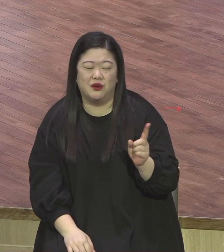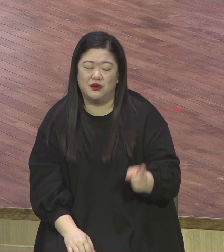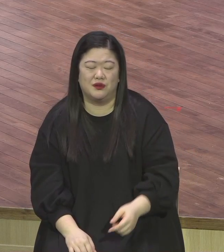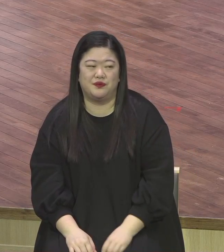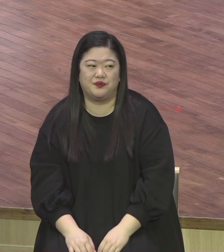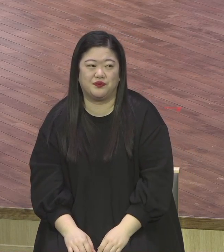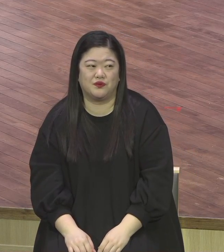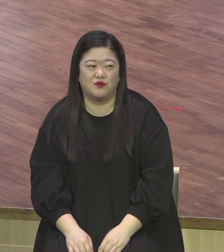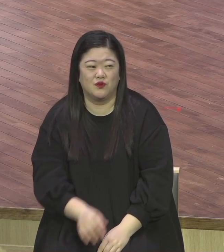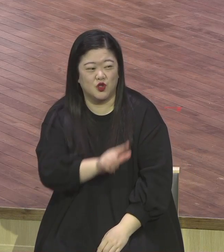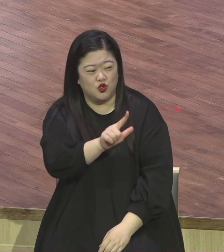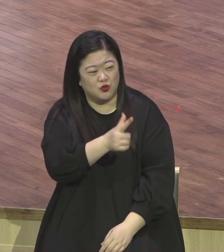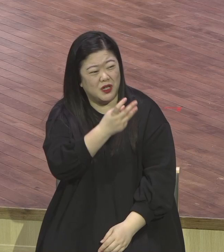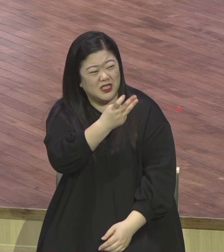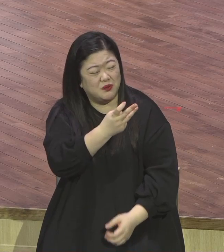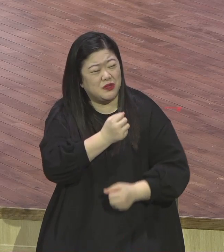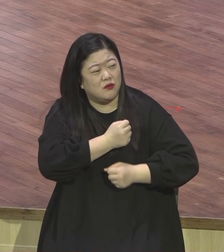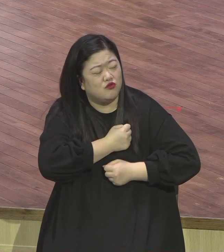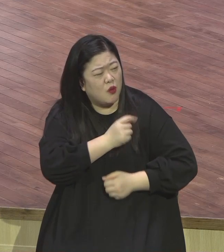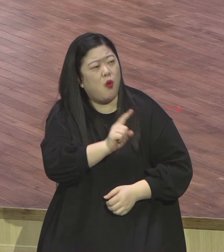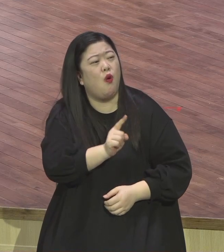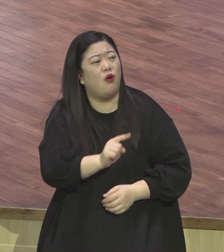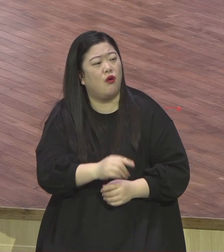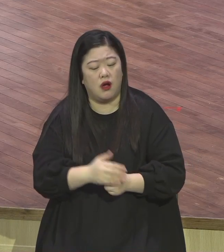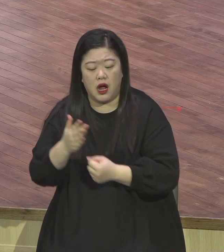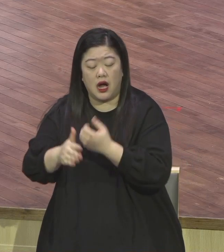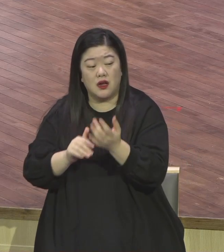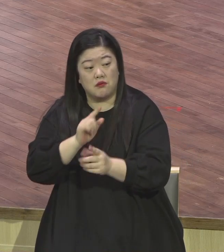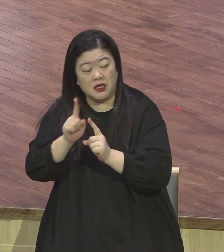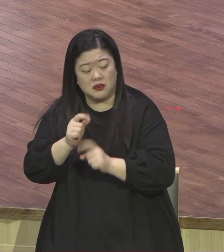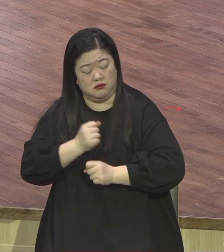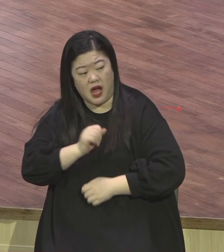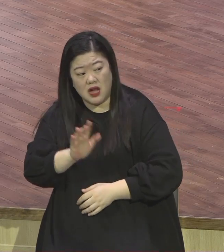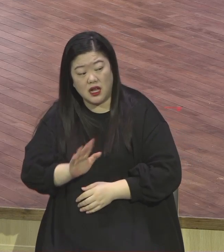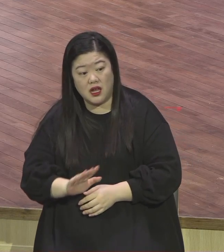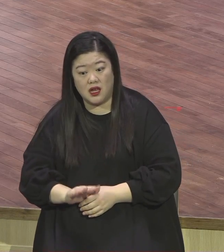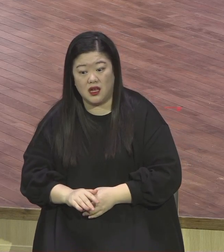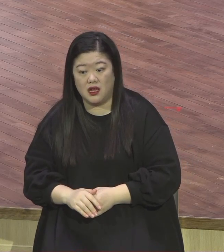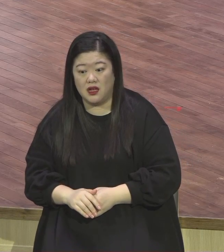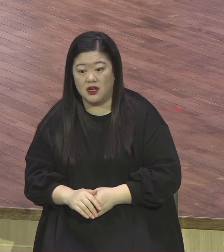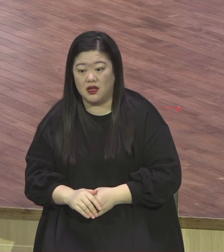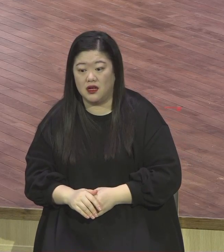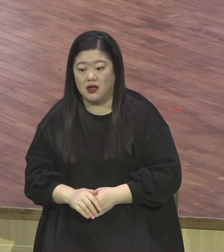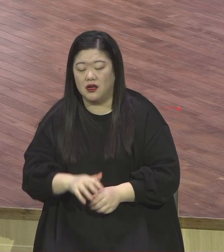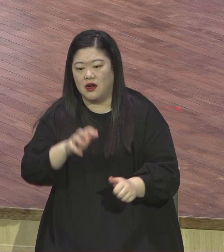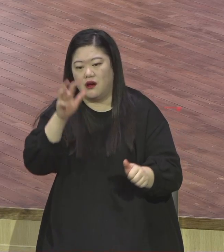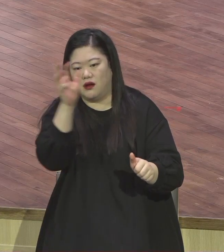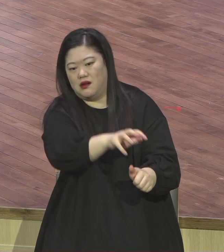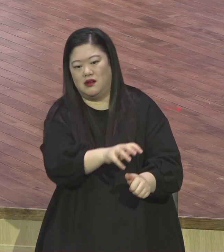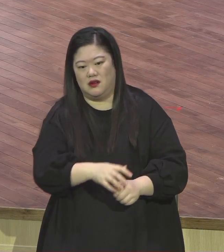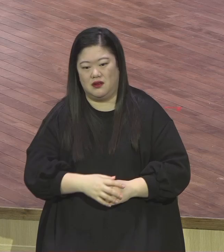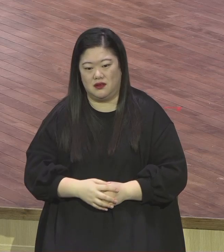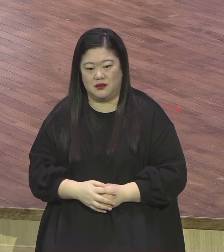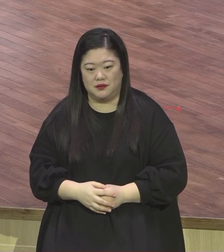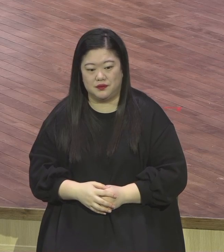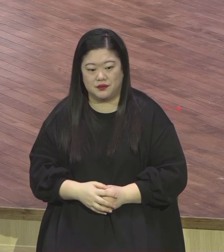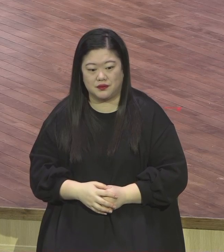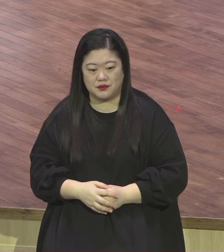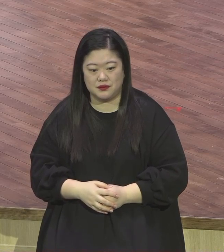본질을 놓쳤어요 이렇게 된 이유는 바르션서기관들이 하나님의 말씀에 대한